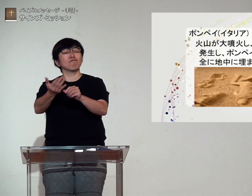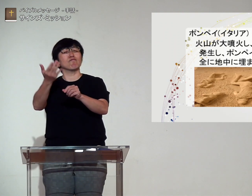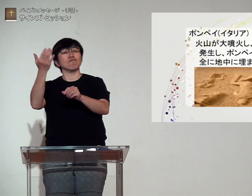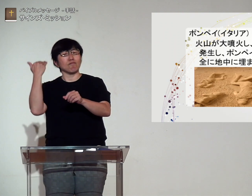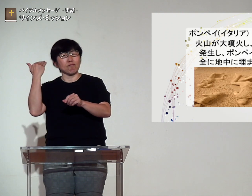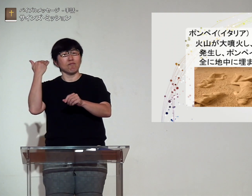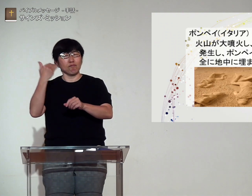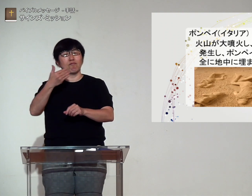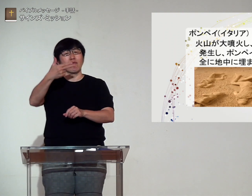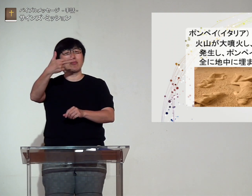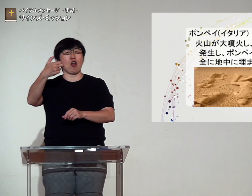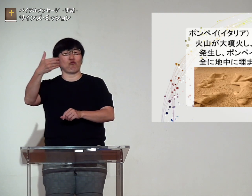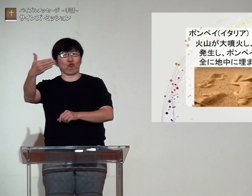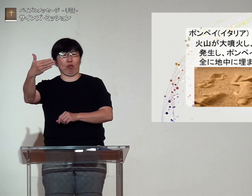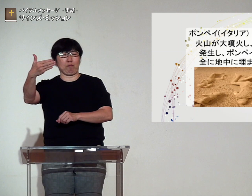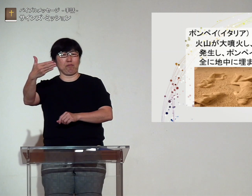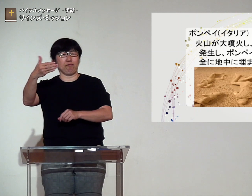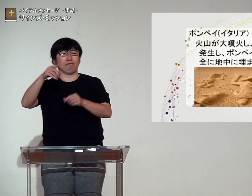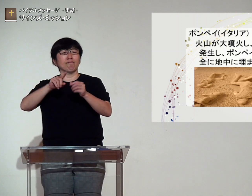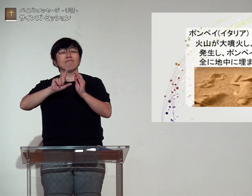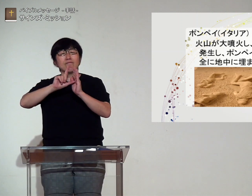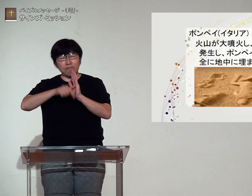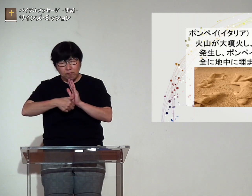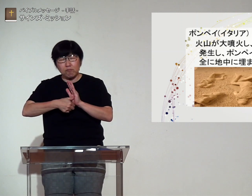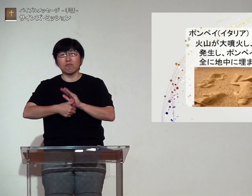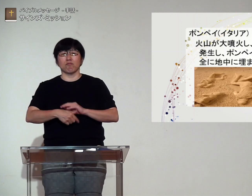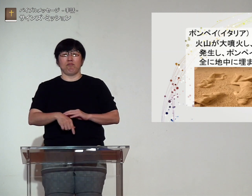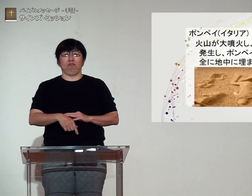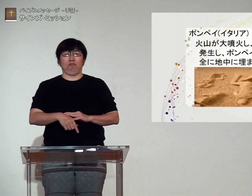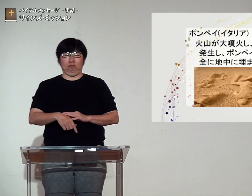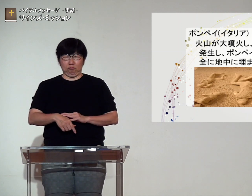ですがずっと昔79年に